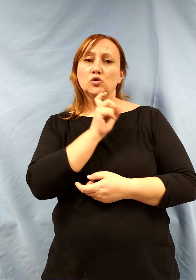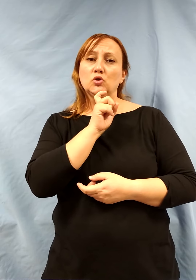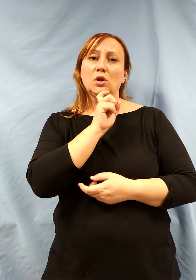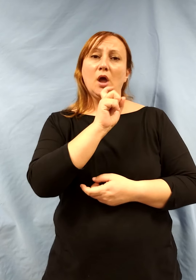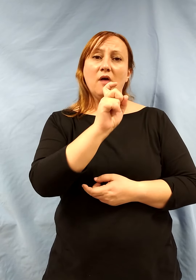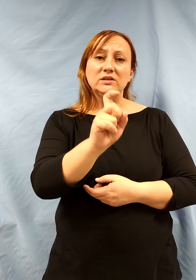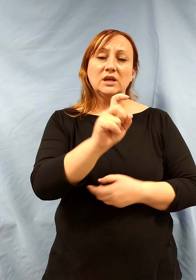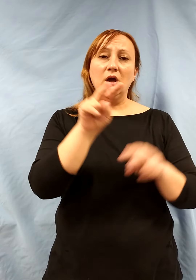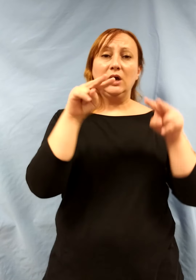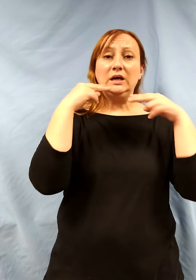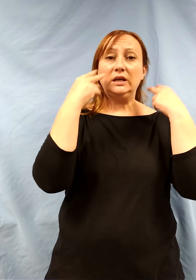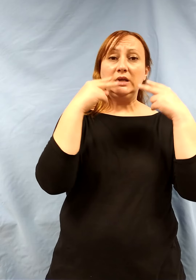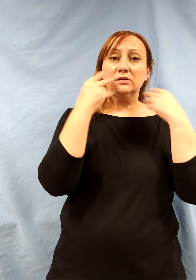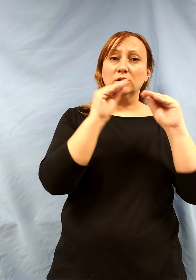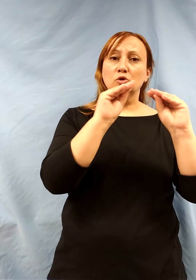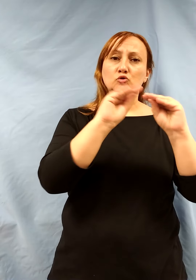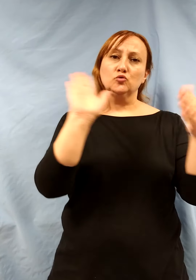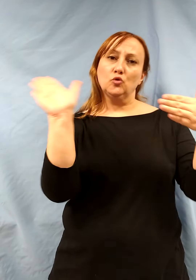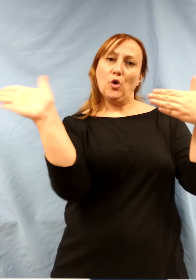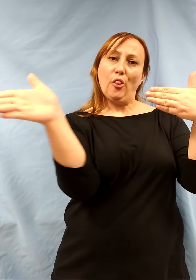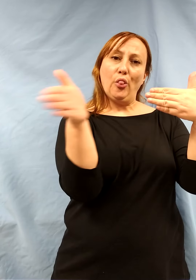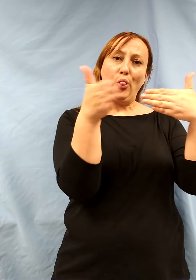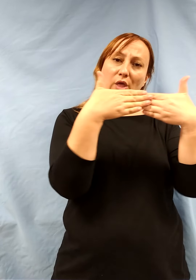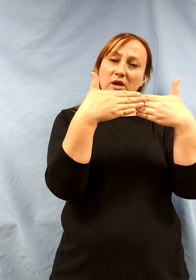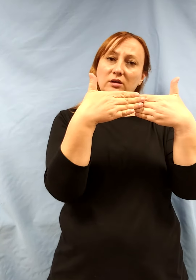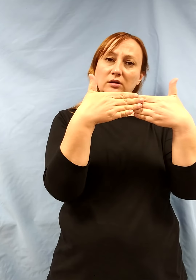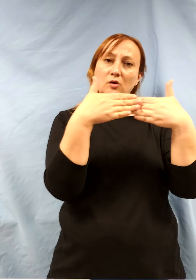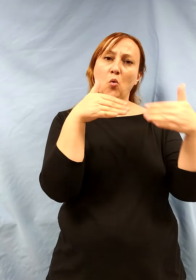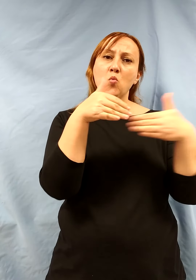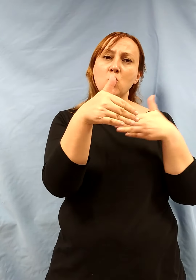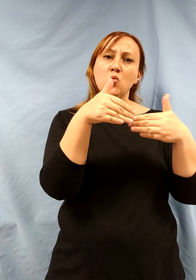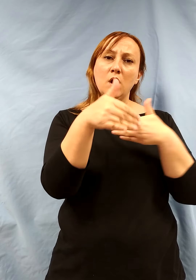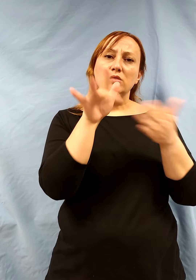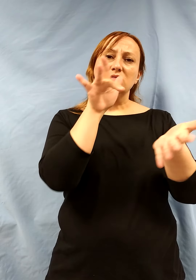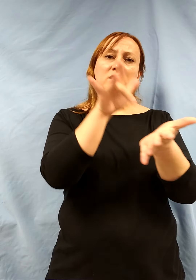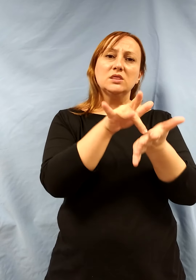cierre de su restaurante El 27 de octubre